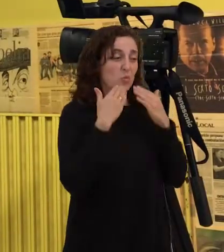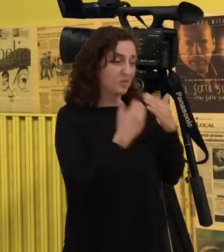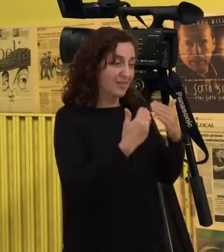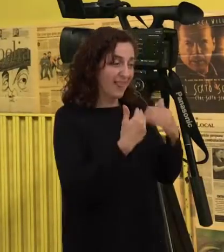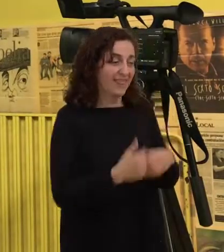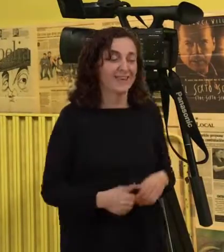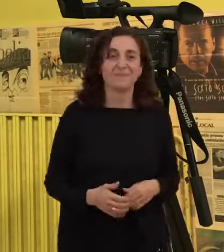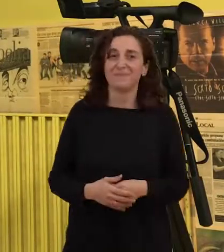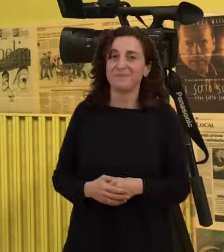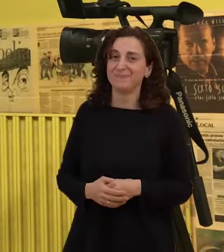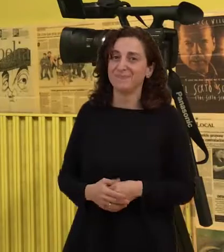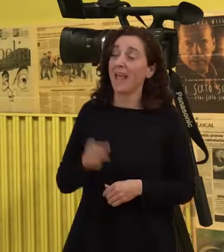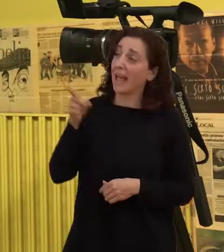a ti